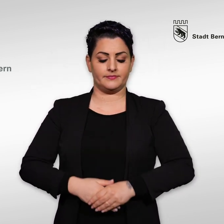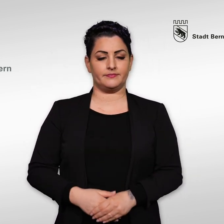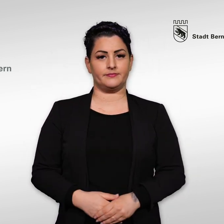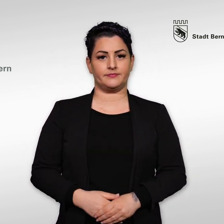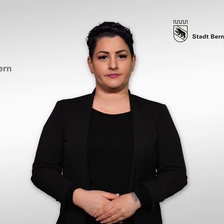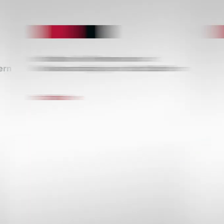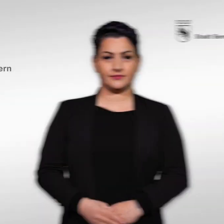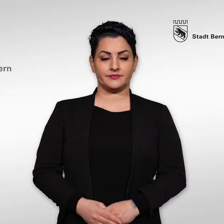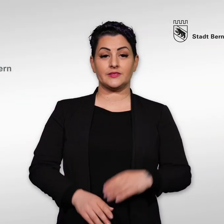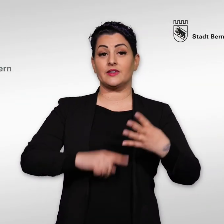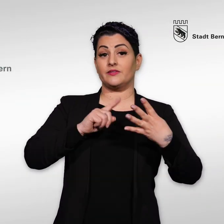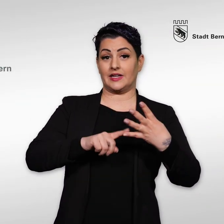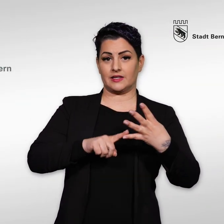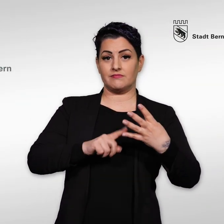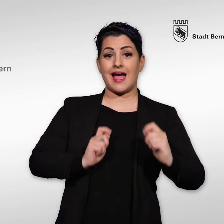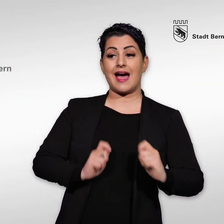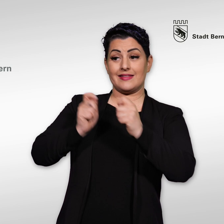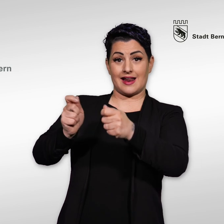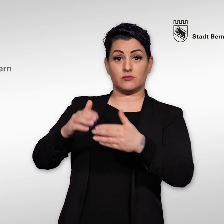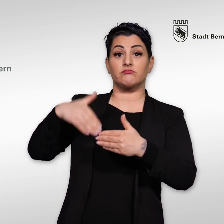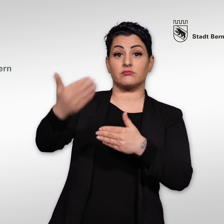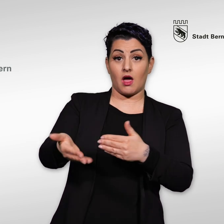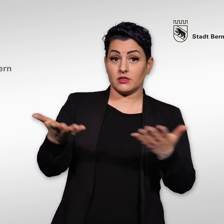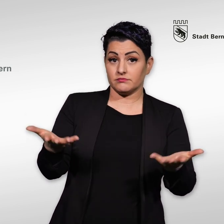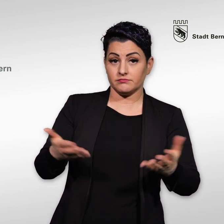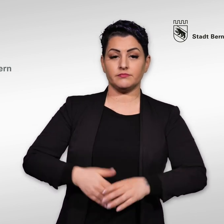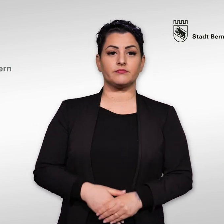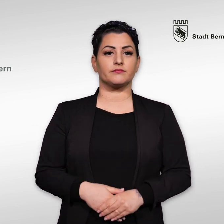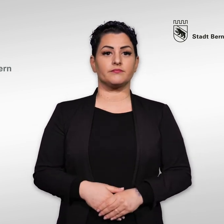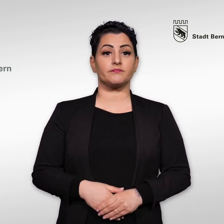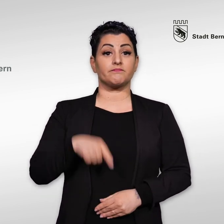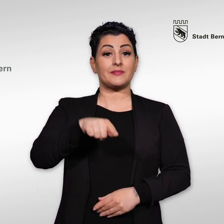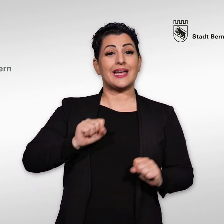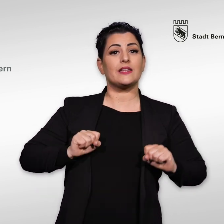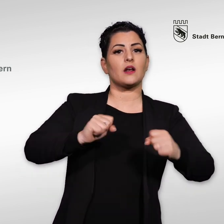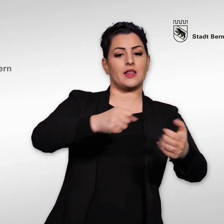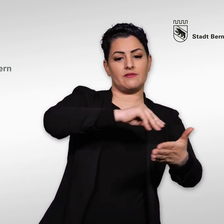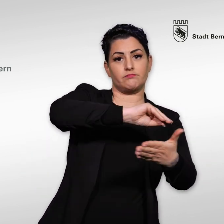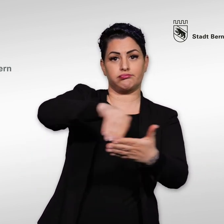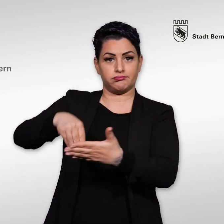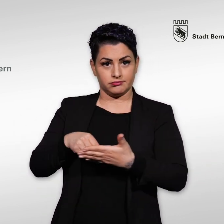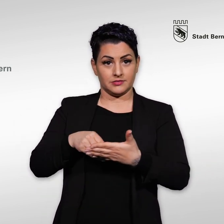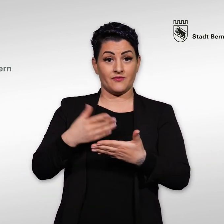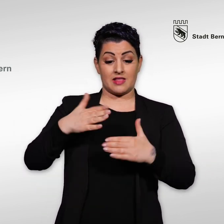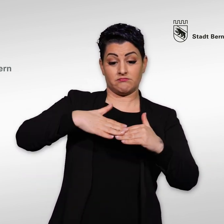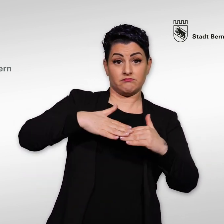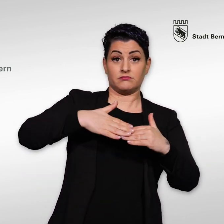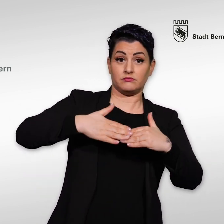Viertens nach der Einreichung Der Gemeinderat stellt das Zustandekommen der Initiative fest,